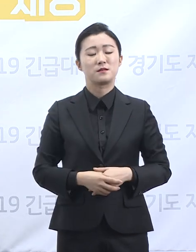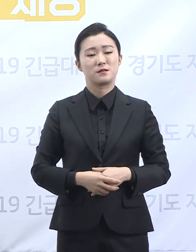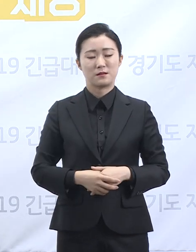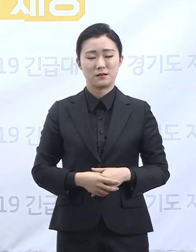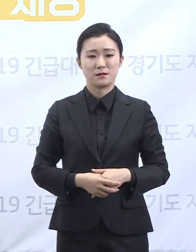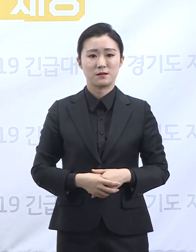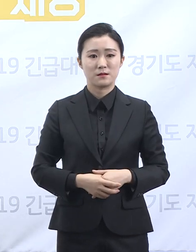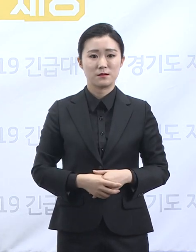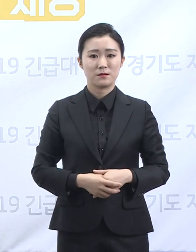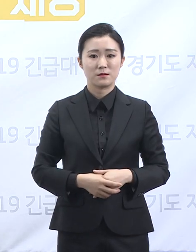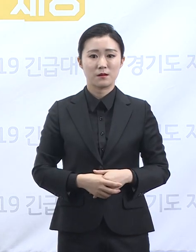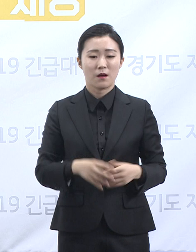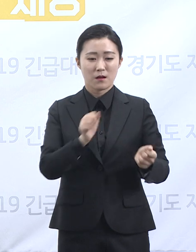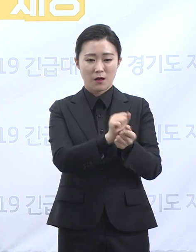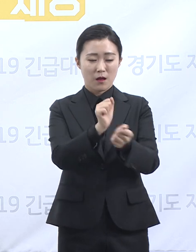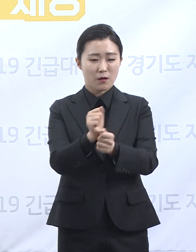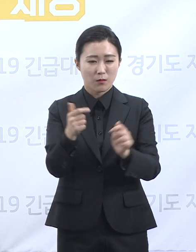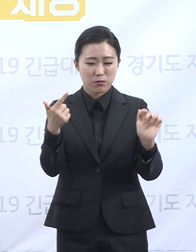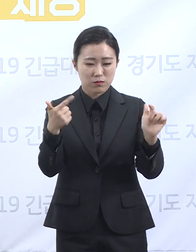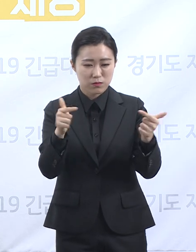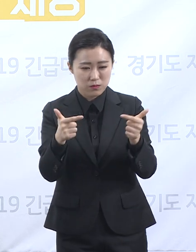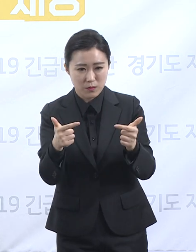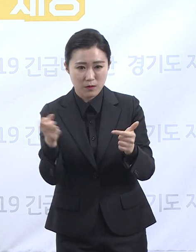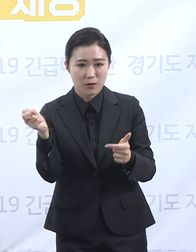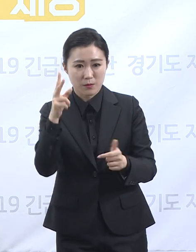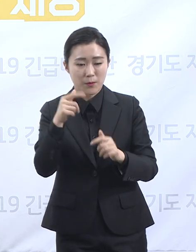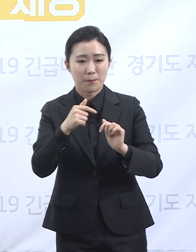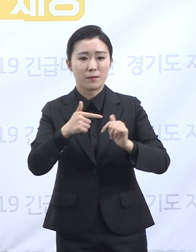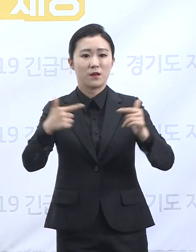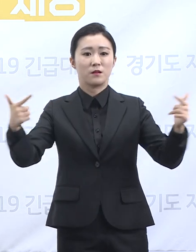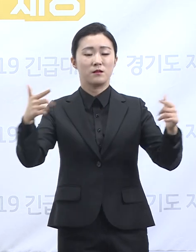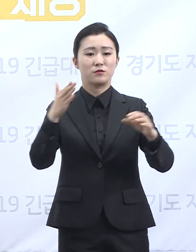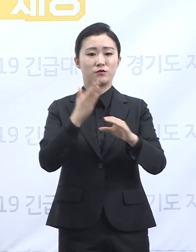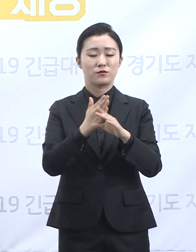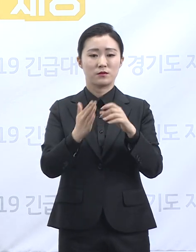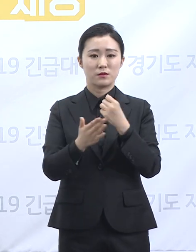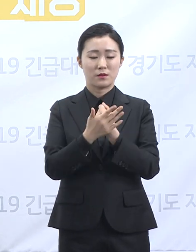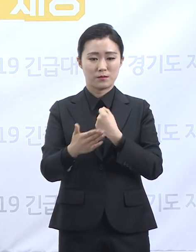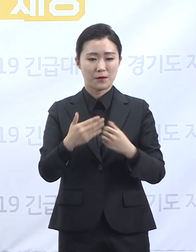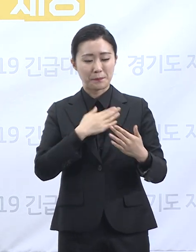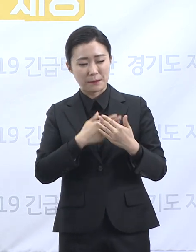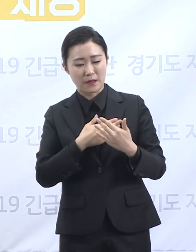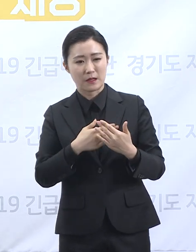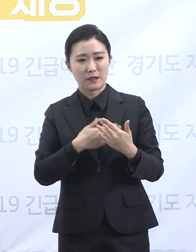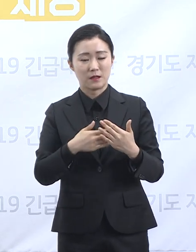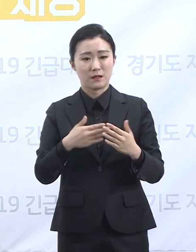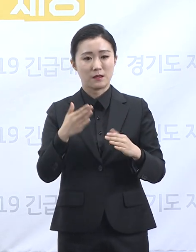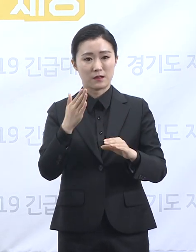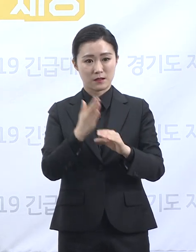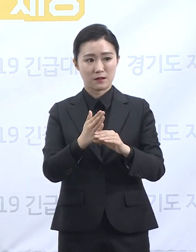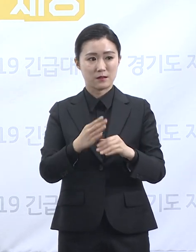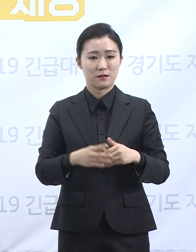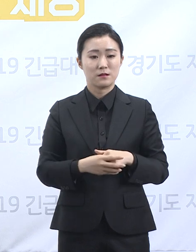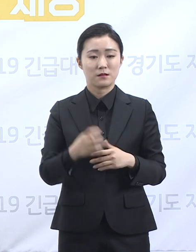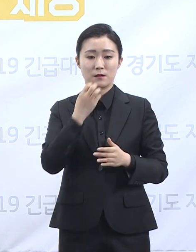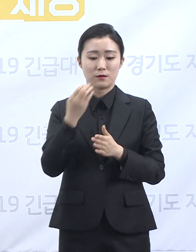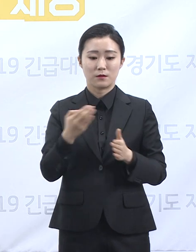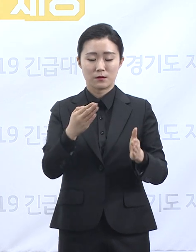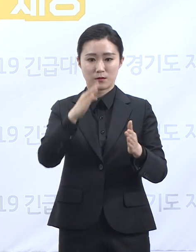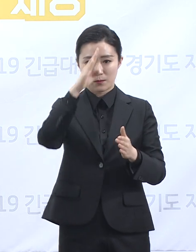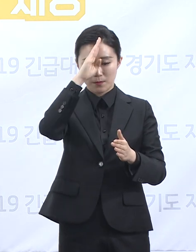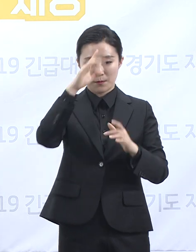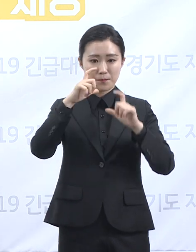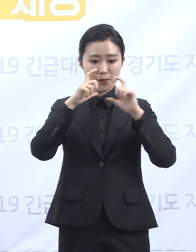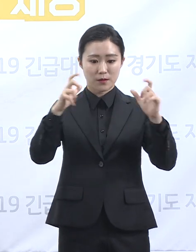소강상태였던 유행이 다시 증가 추세로 전환되면서 많은 사람들이 긴장과 불안을 느낍니다. 경기도의 확진자 진료